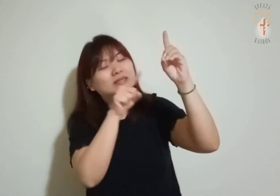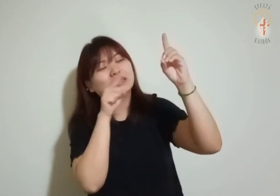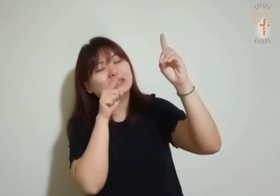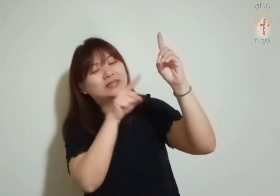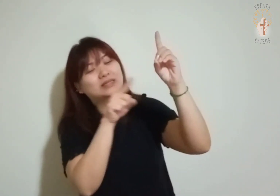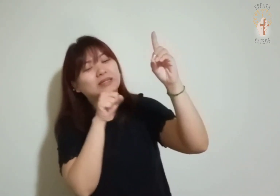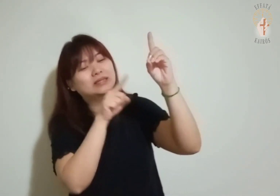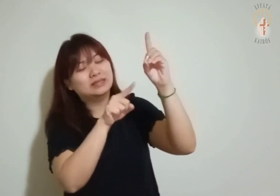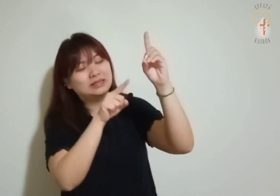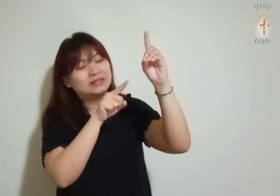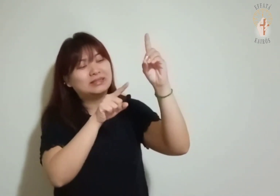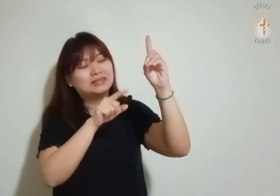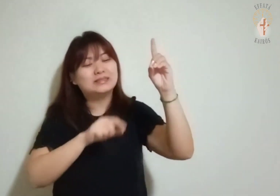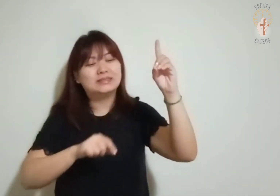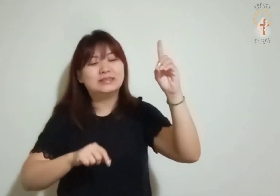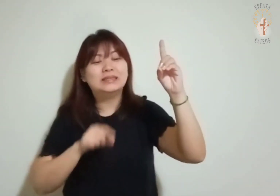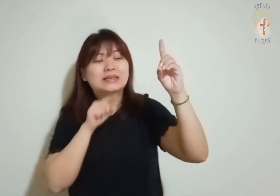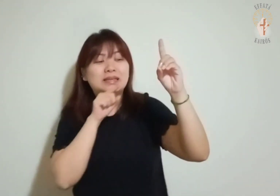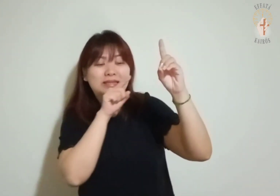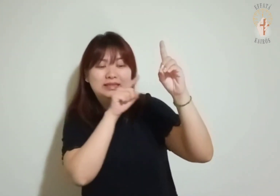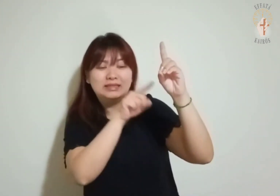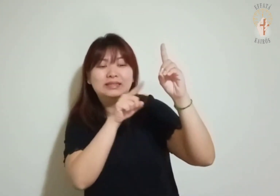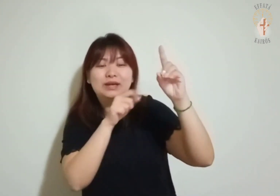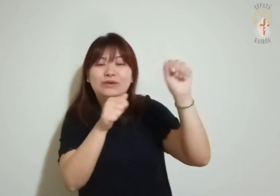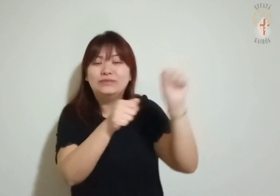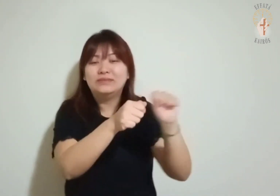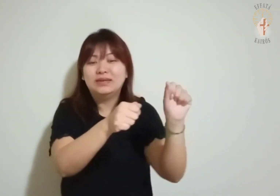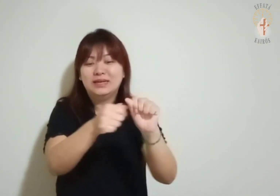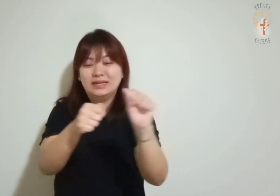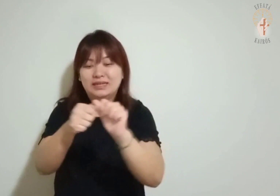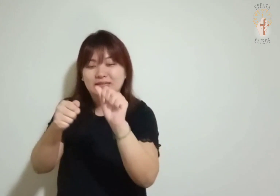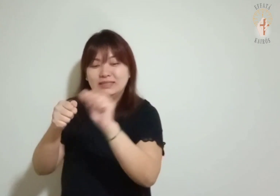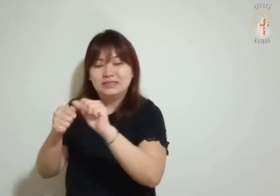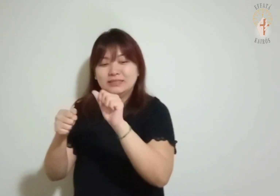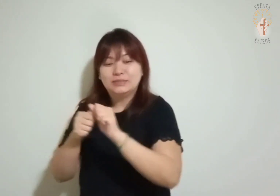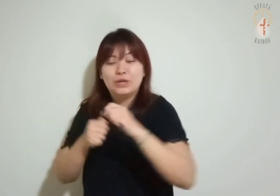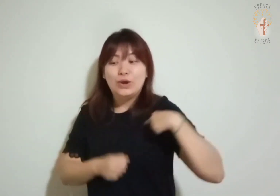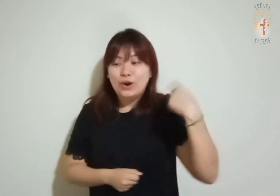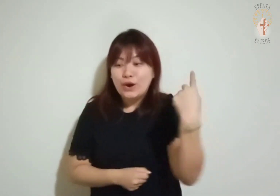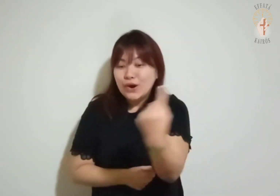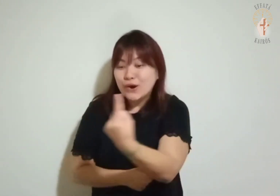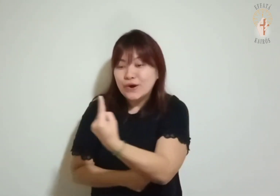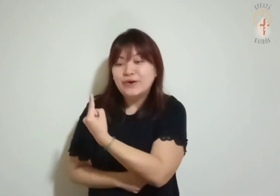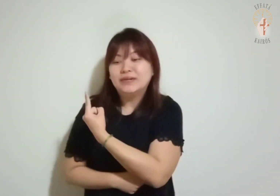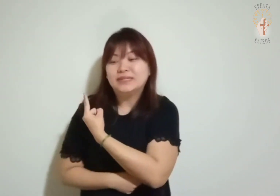Ele mesmo nos fez e somos Seus.